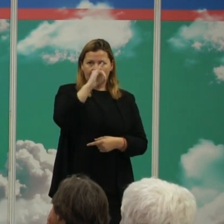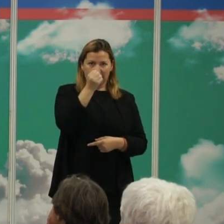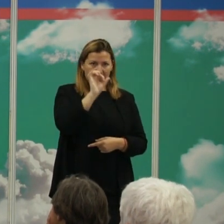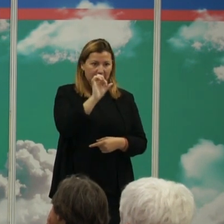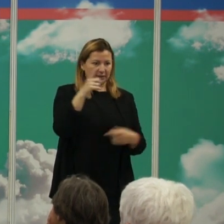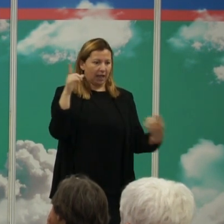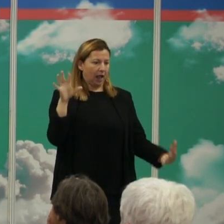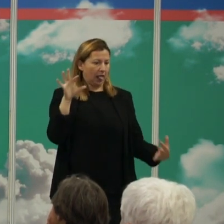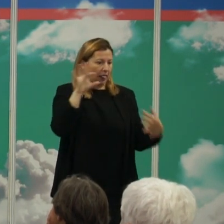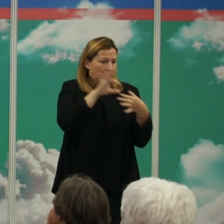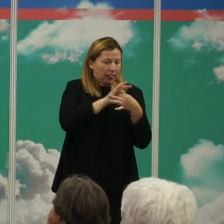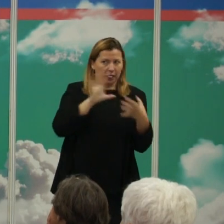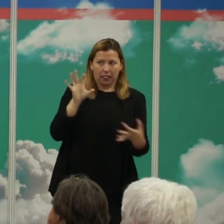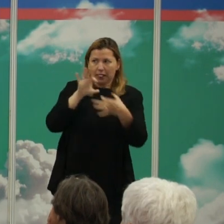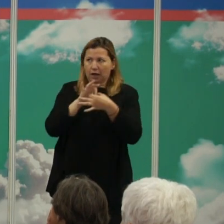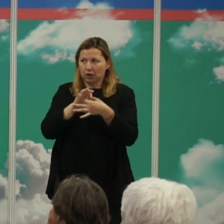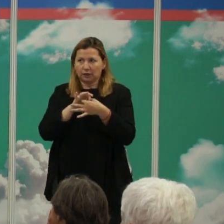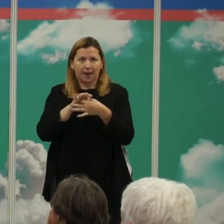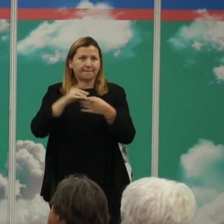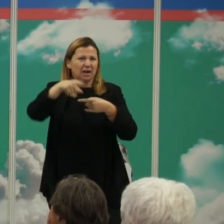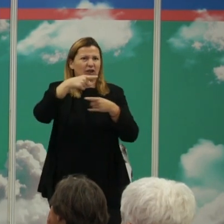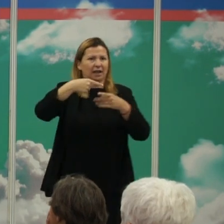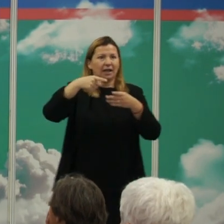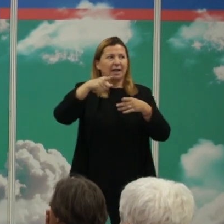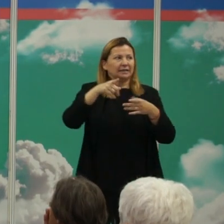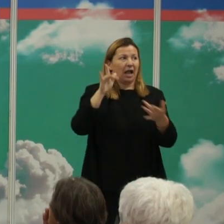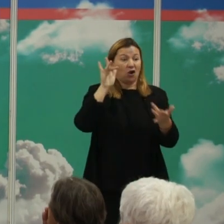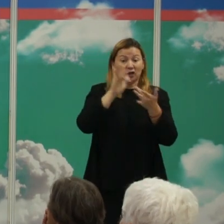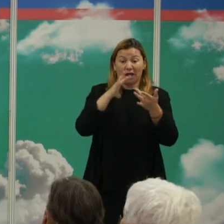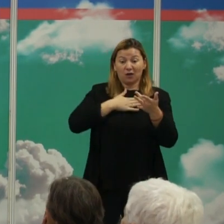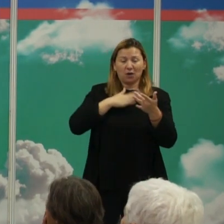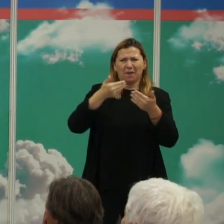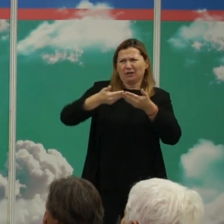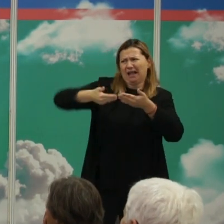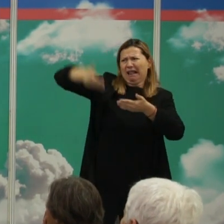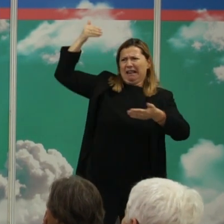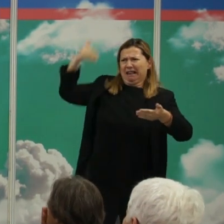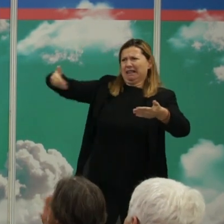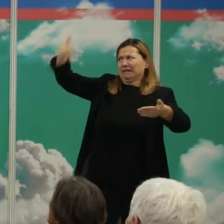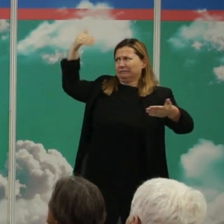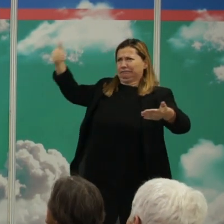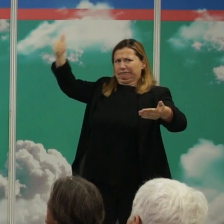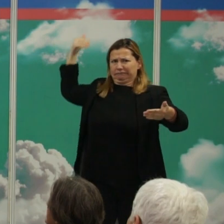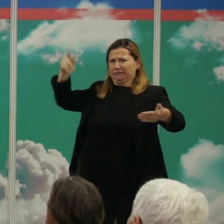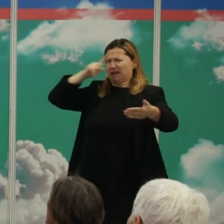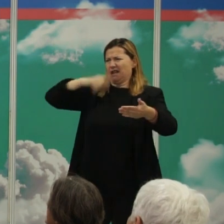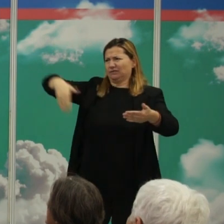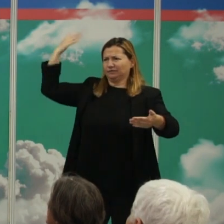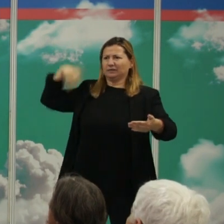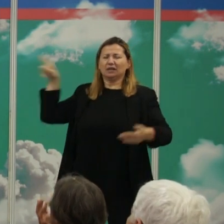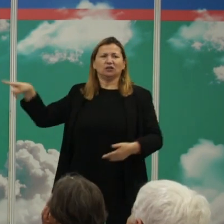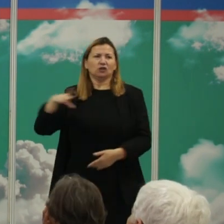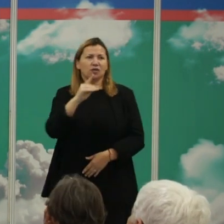un nodo que no existe porque está en nuestro pasado remoto millones de años atrás entonces si esto es un árbol genealógico de Charles Darwin